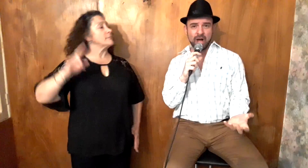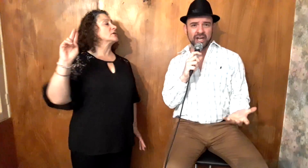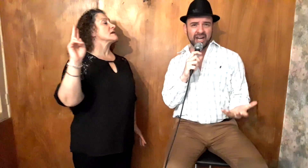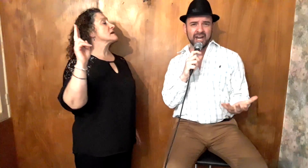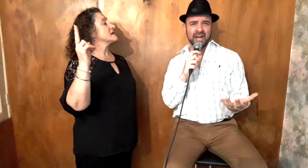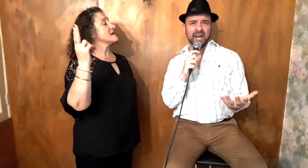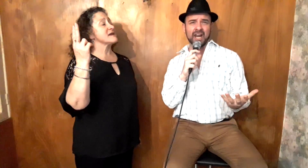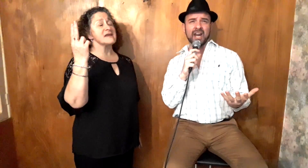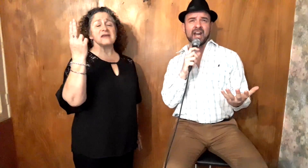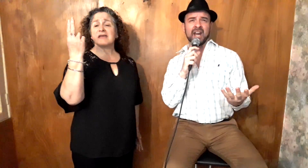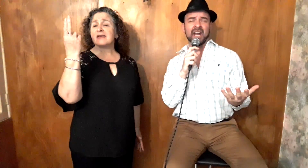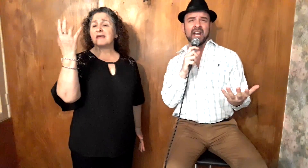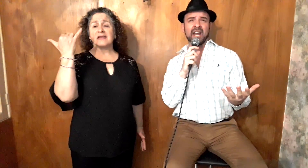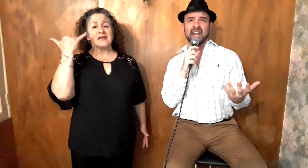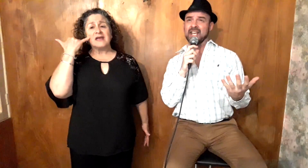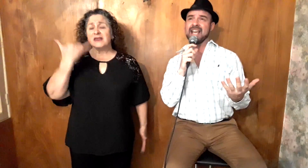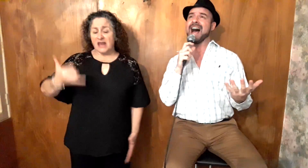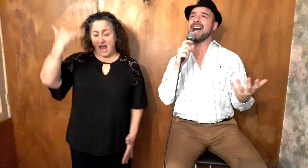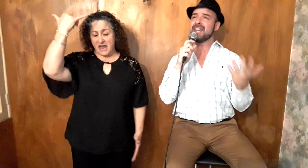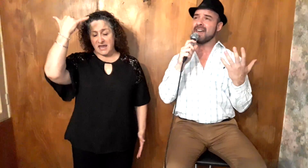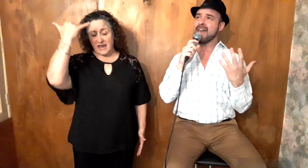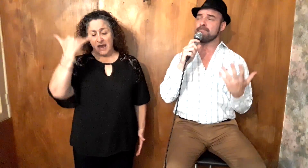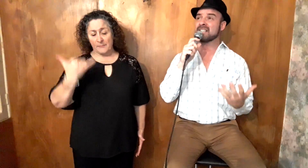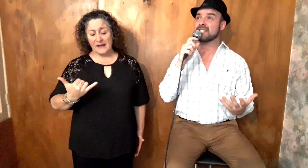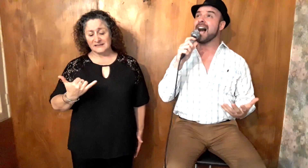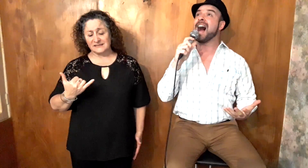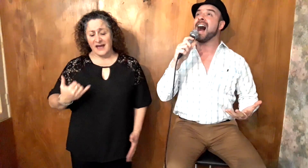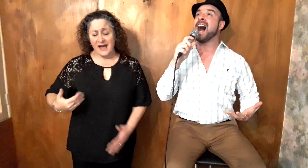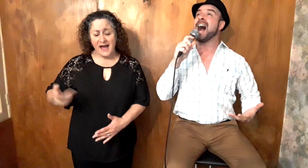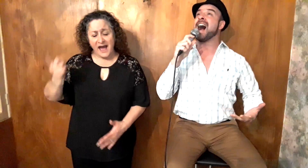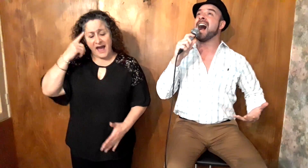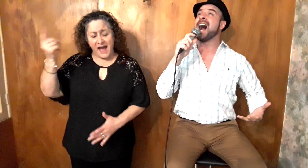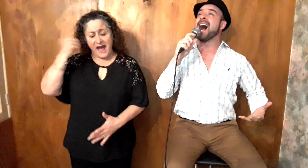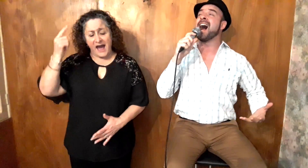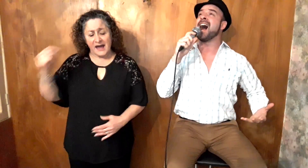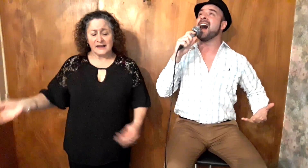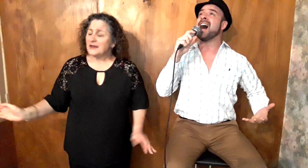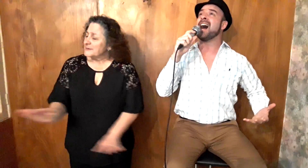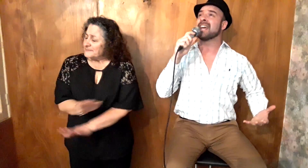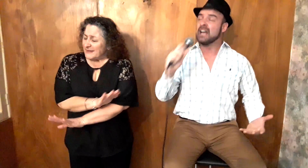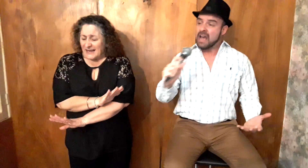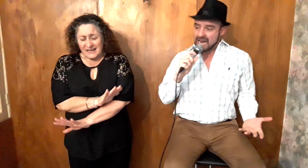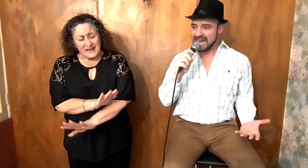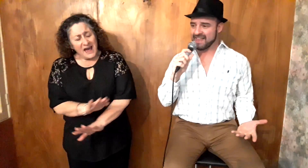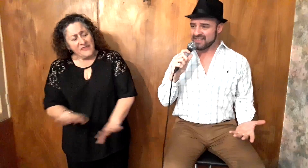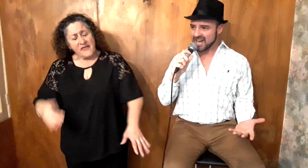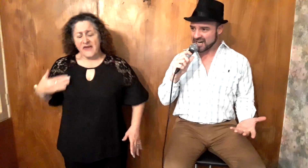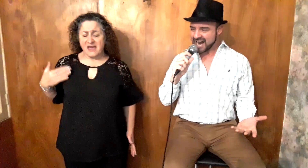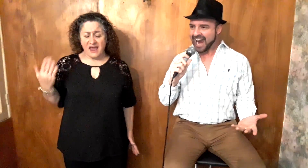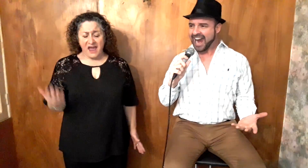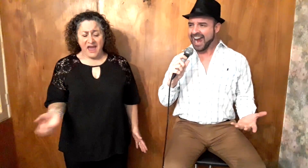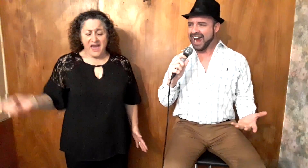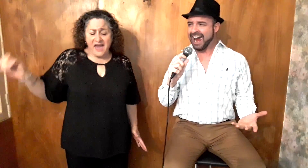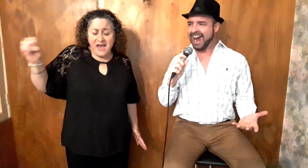morir, hay que pasar Nada dejé